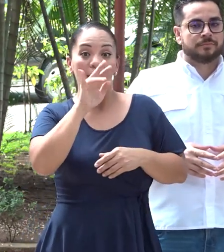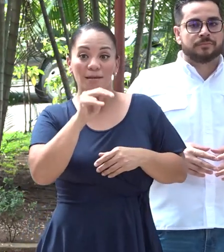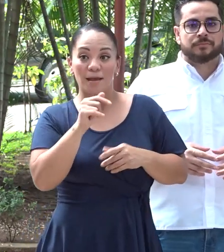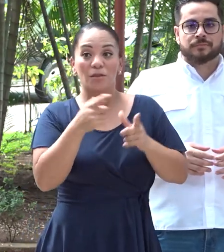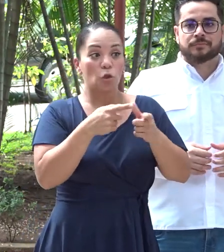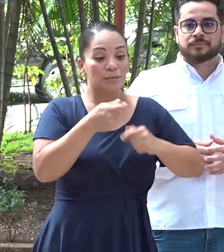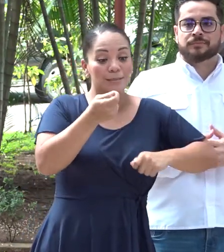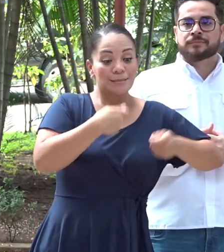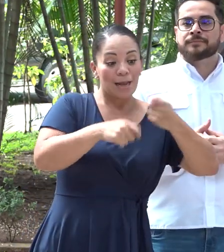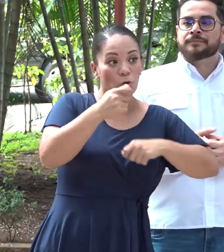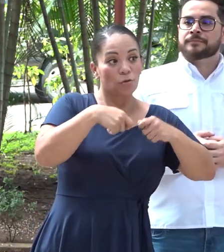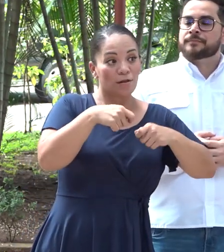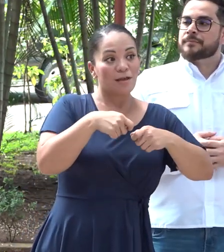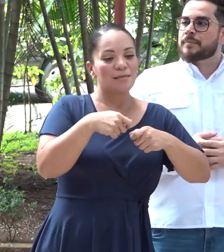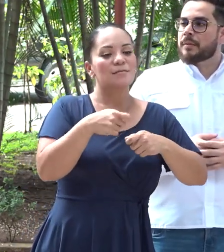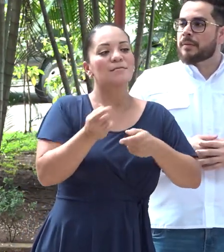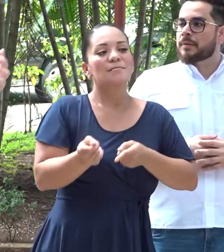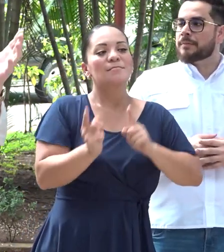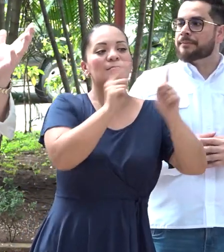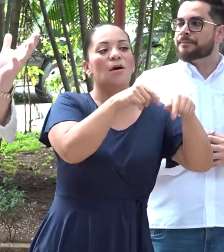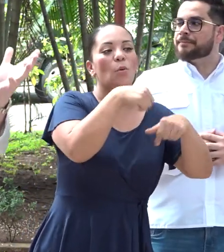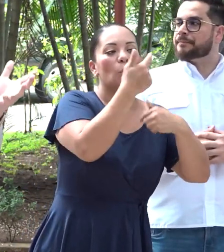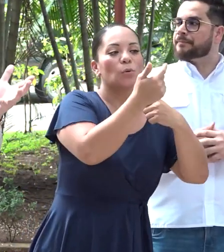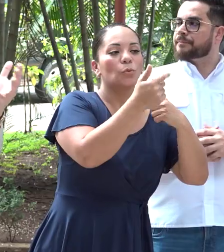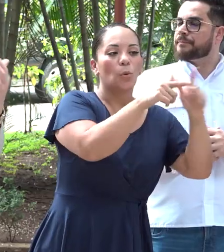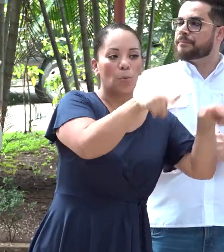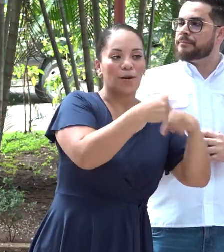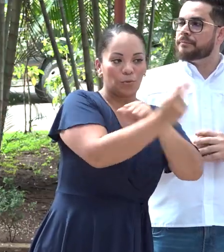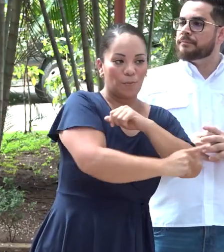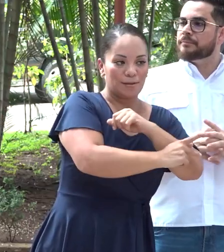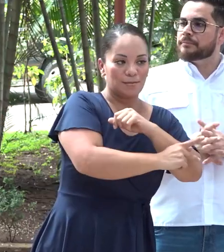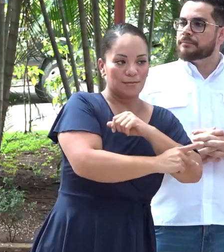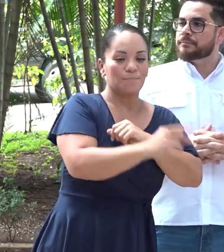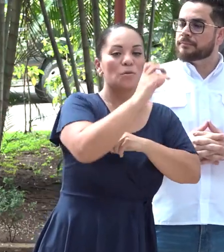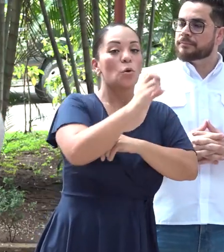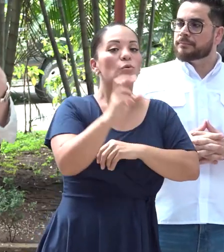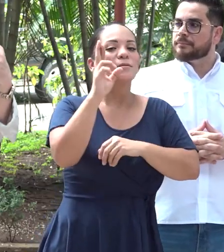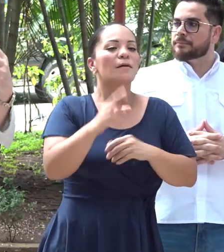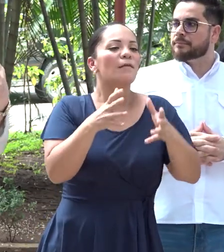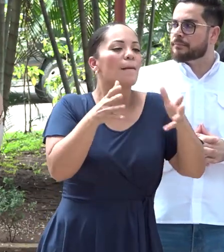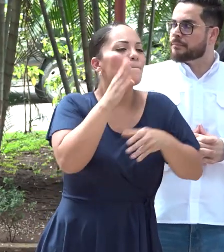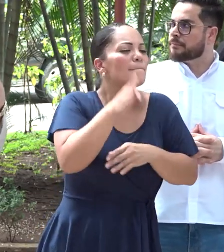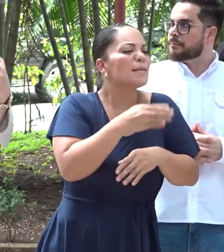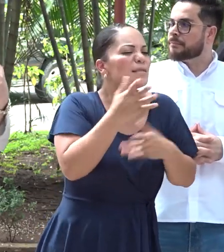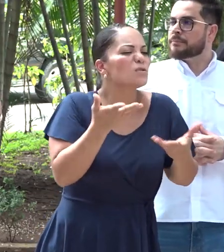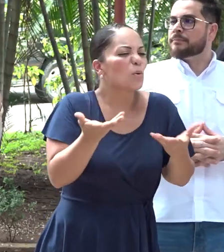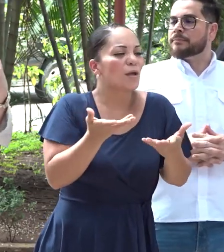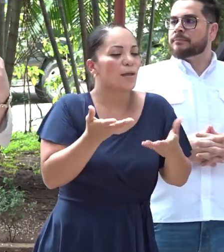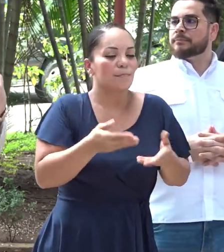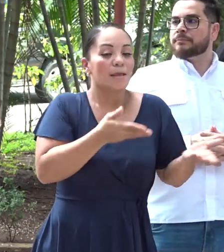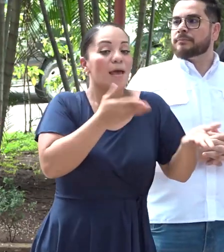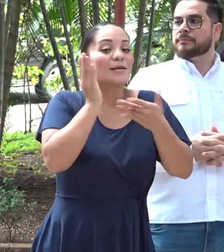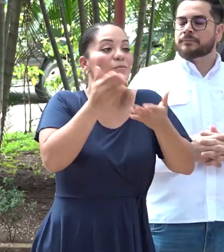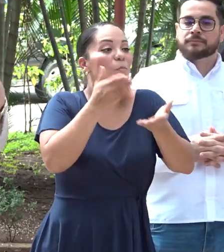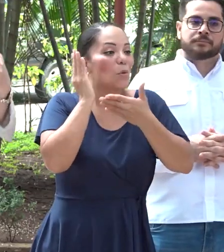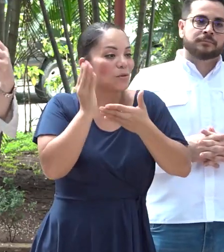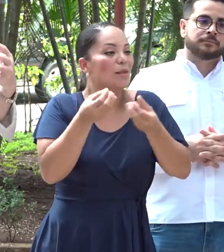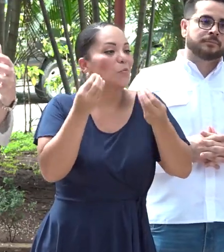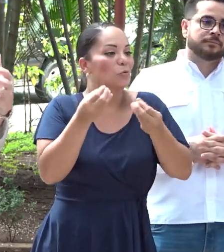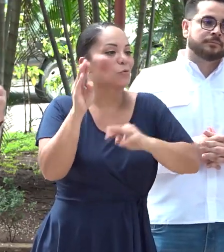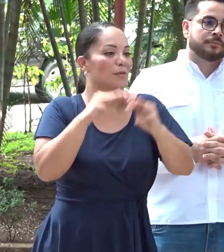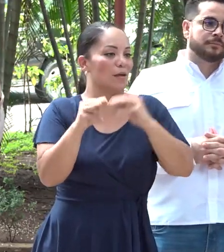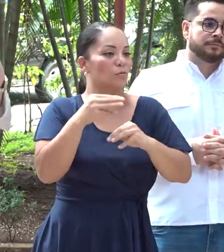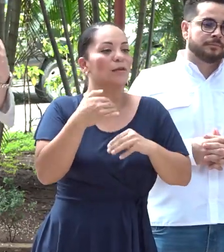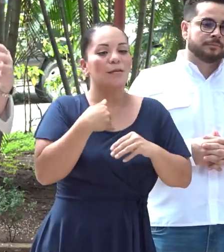se van a ir a buscar otra parte a dónde exportarla. Costa Rica tiene la bendición de que exporta mucho esos mercados porque